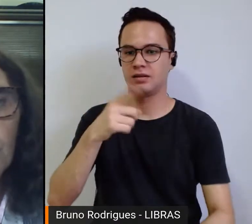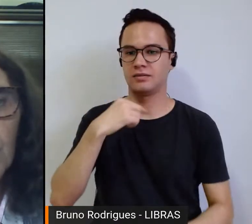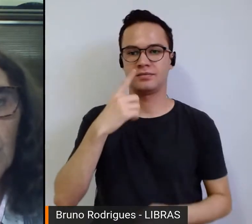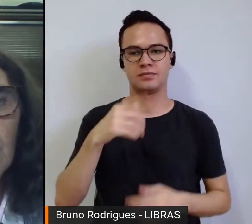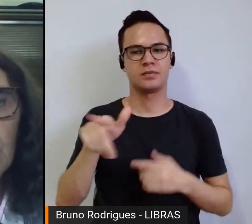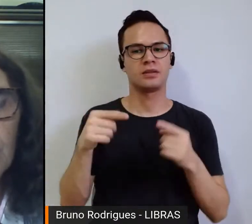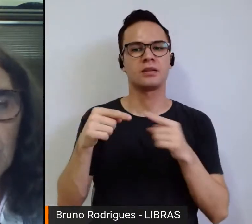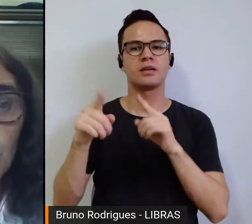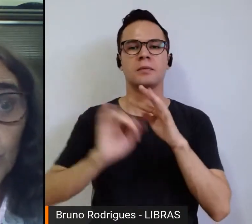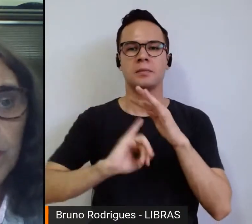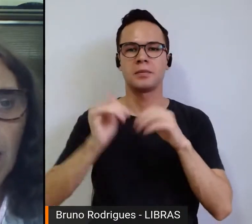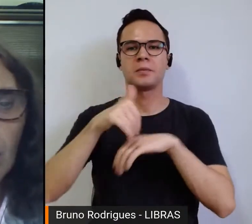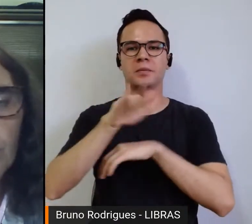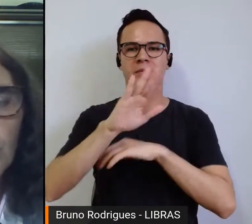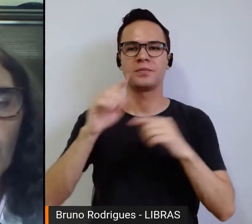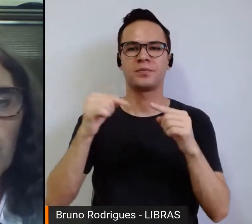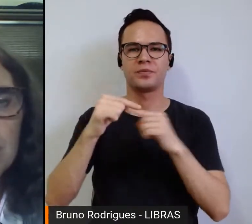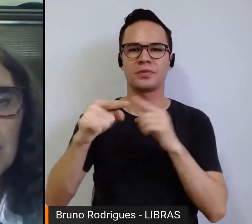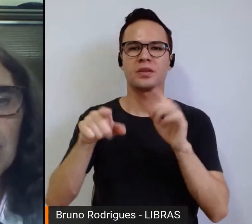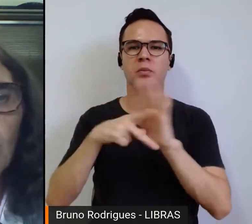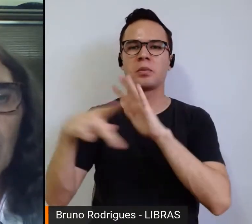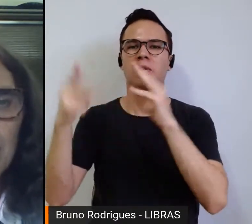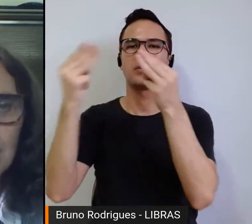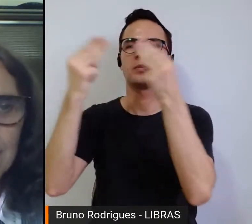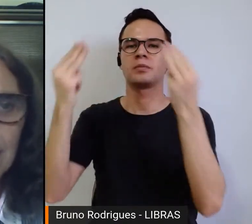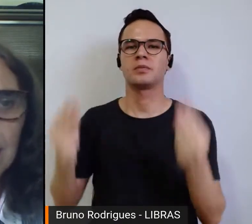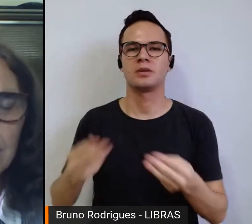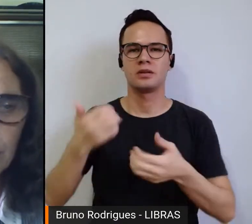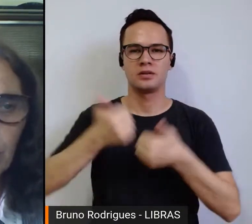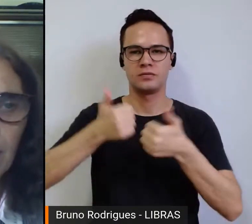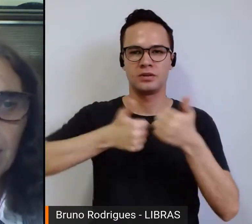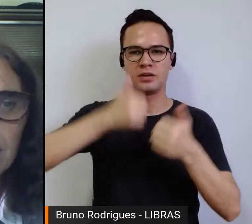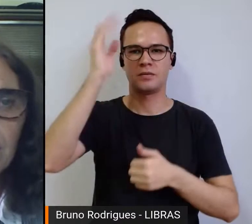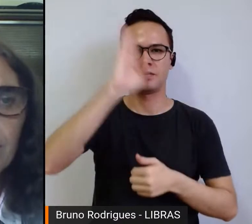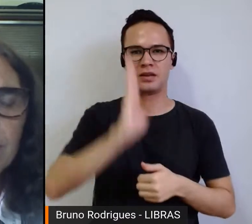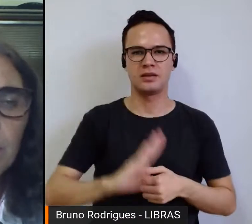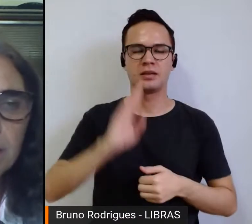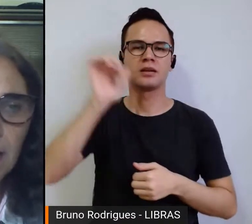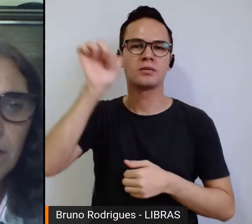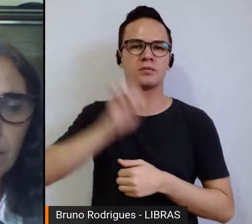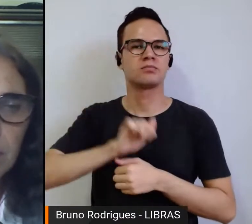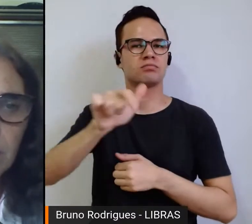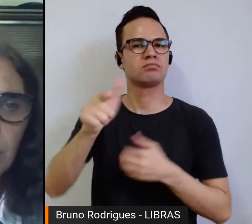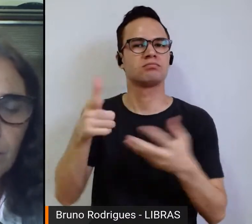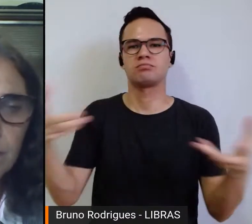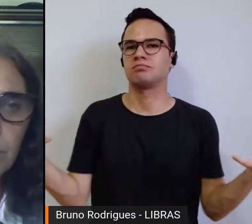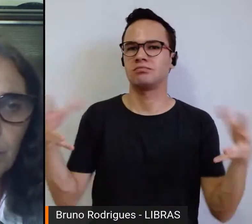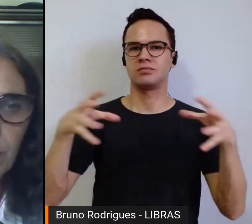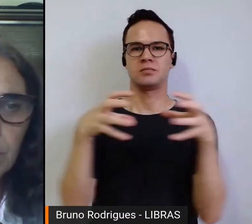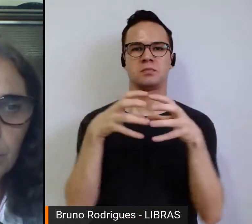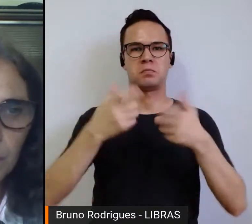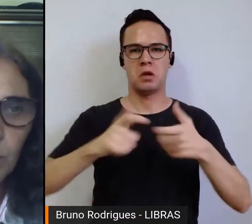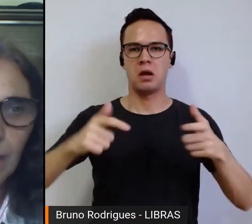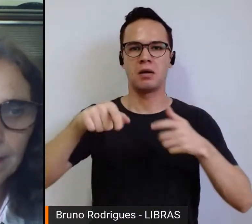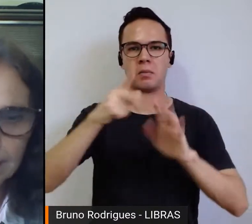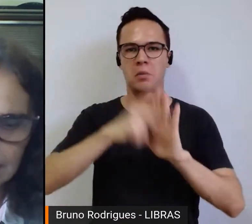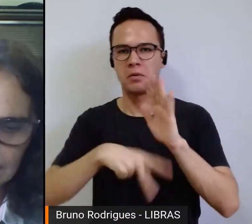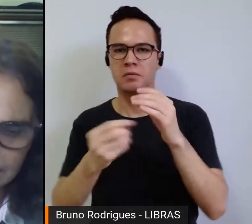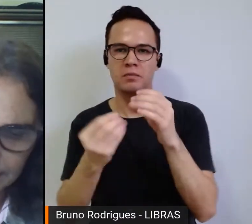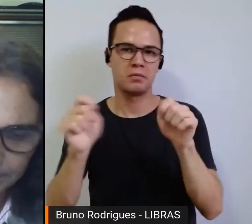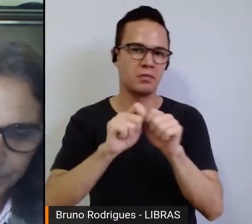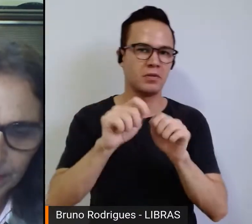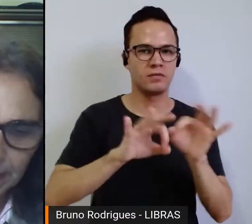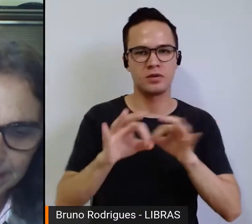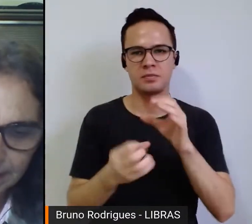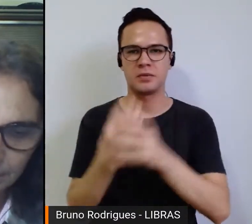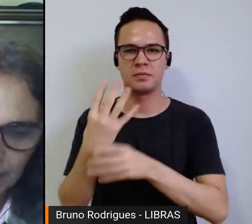instituição, digamos, museal do futebol brasileiro, abraçar as mulheres e fazer uma série de iniciativas e projetos vinculados